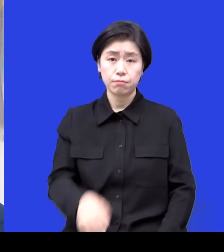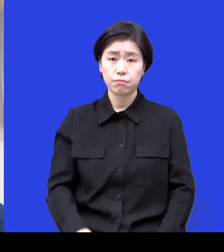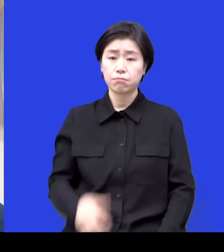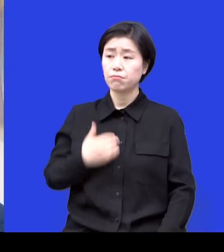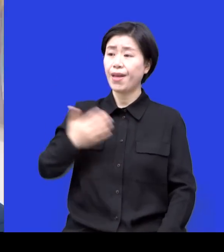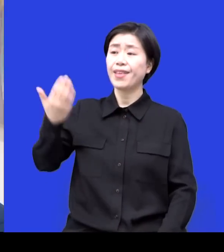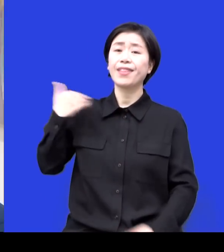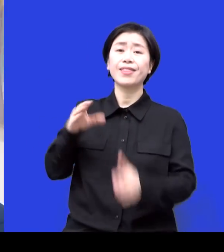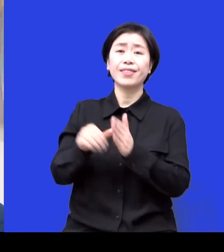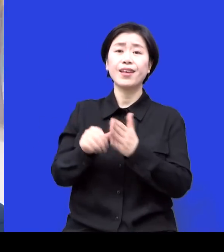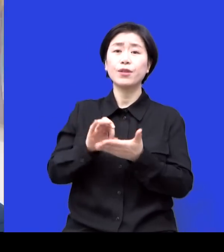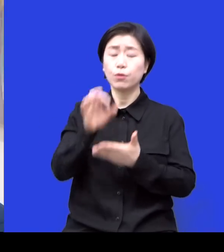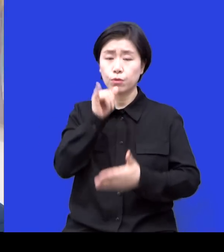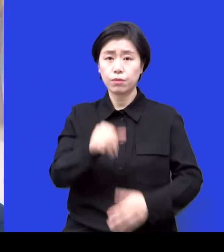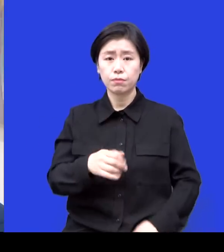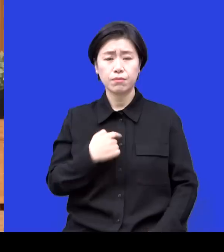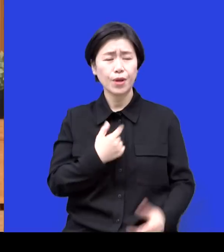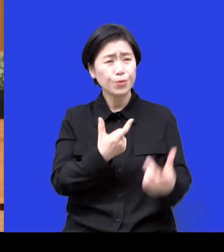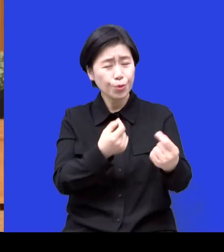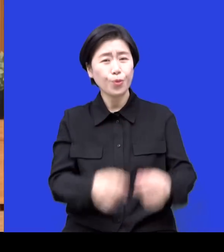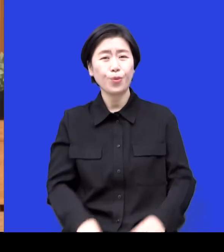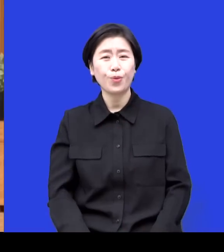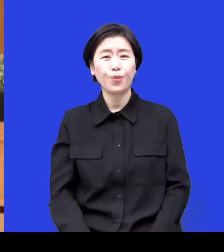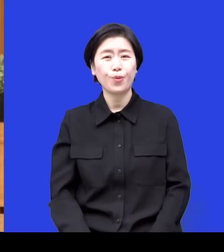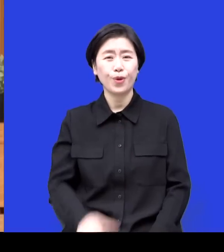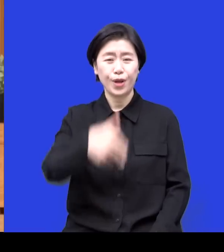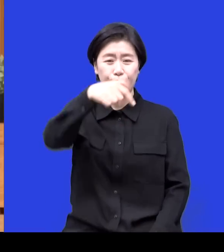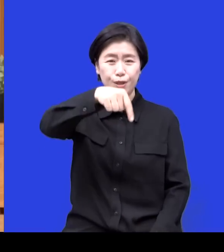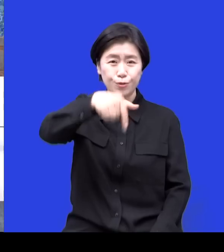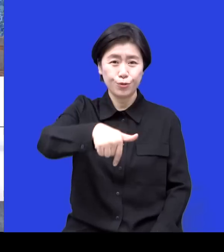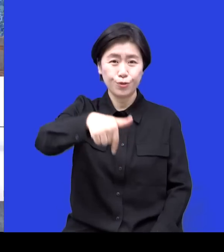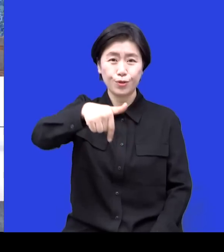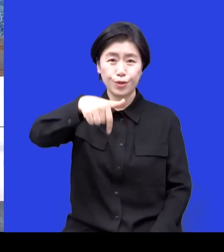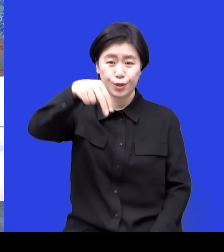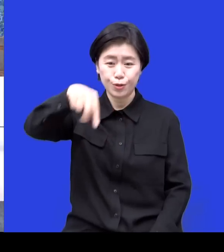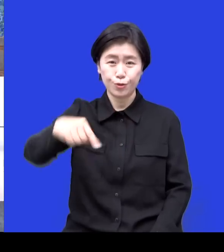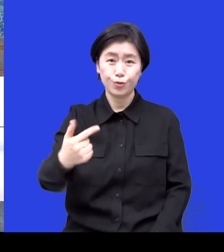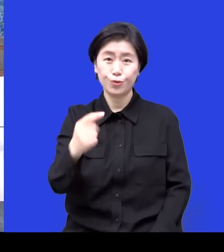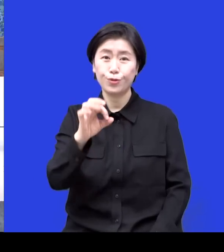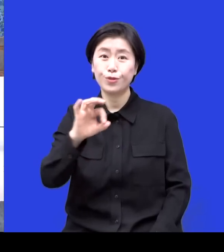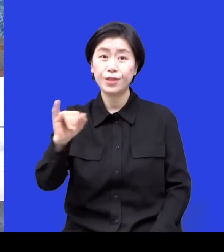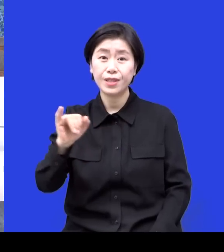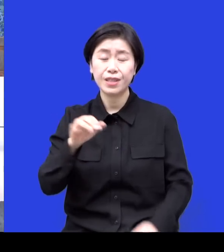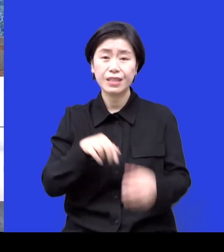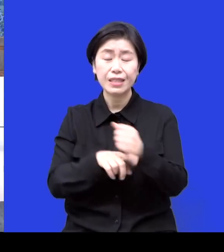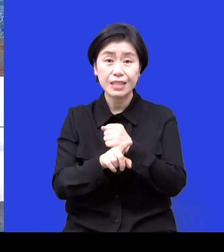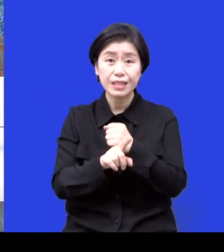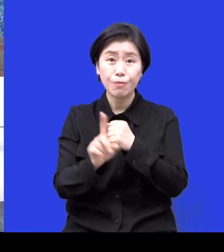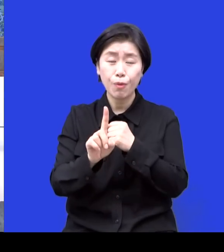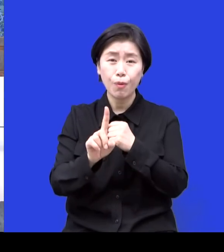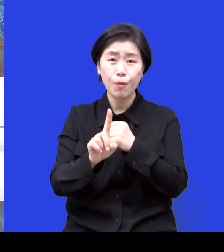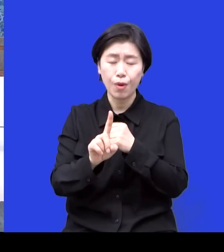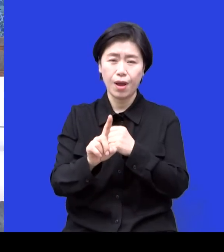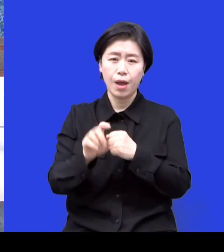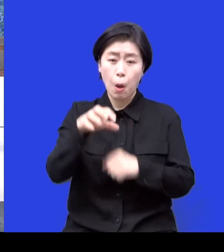썼어요 저희 때는 썼죠 근데 죽돌이 죽순이 이거 안 쓰는 표현이에요 같은 시대 같아요 같은 시대 같아요 나이가 나오는 거거든요 이게